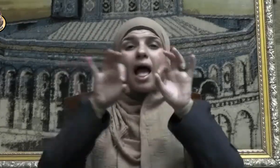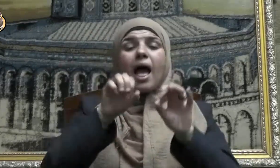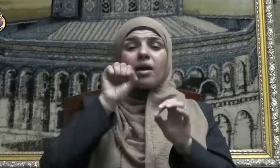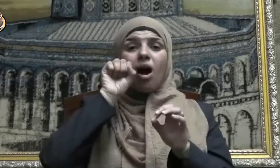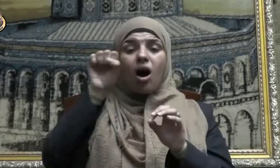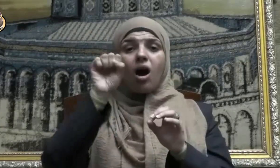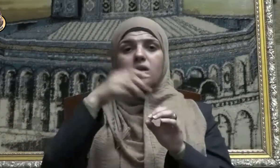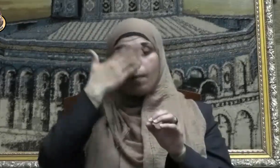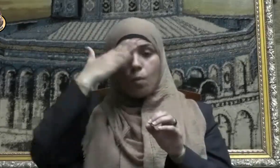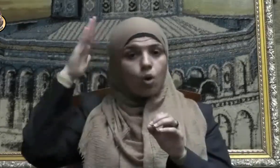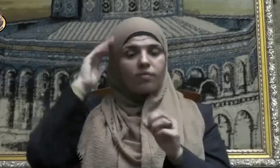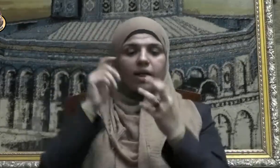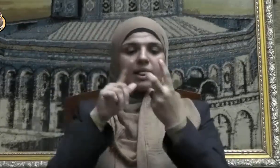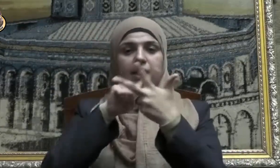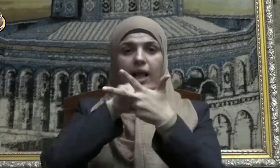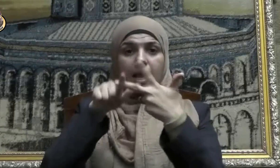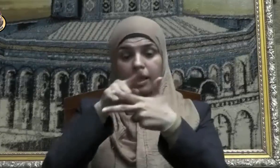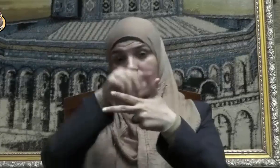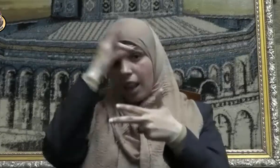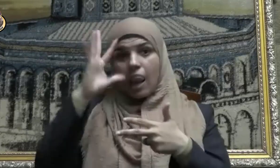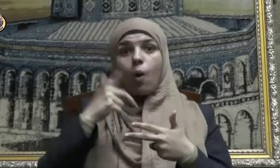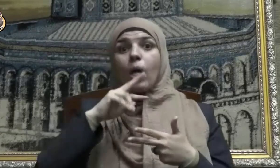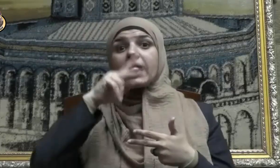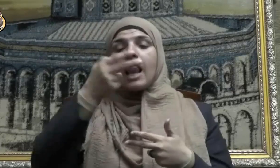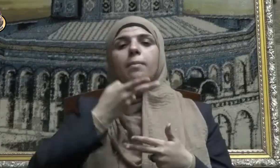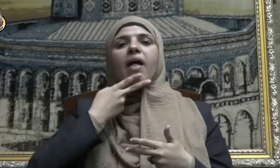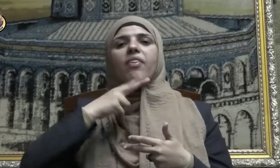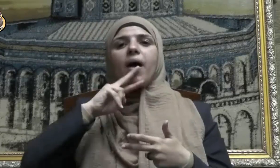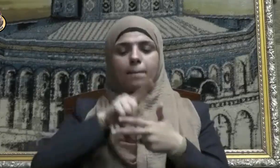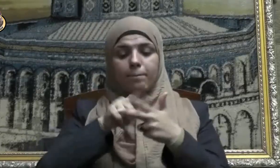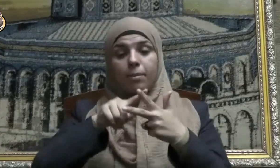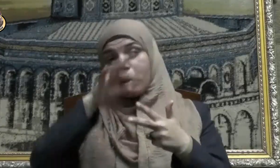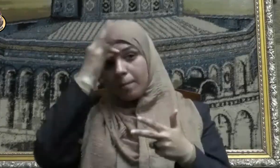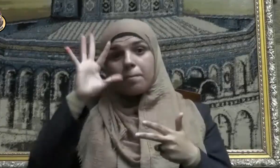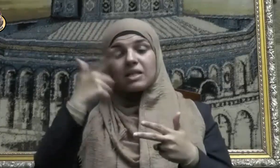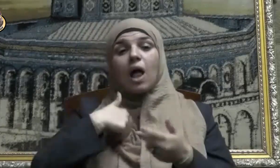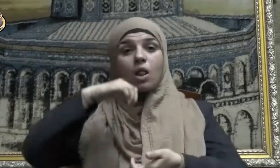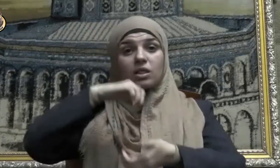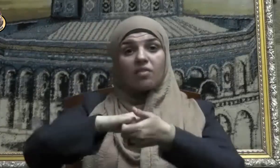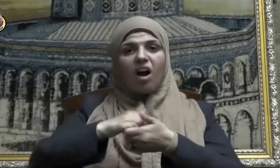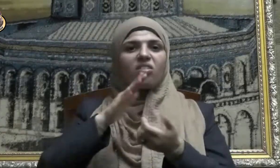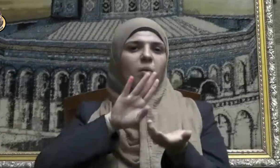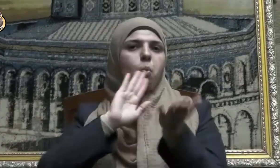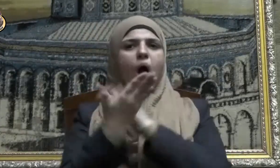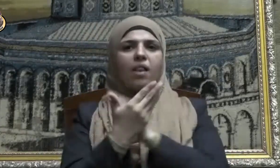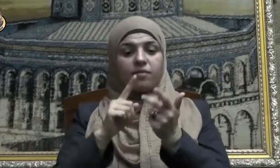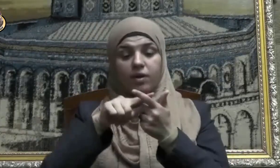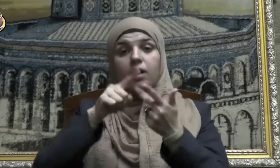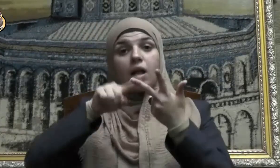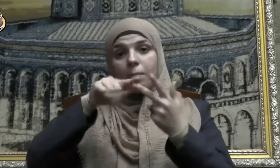ثلاث إذا حدث كذب وإذا وعد أخلف وإذا أت من خان